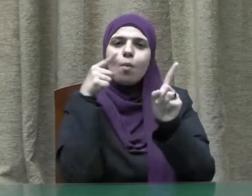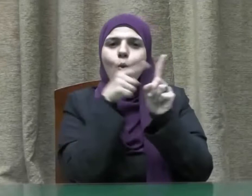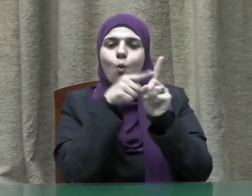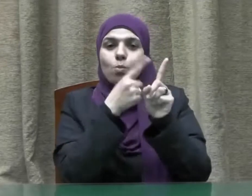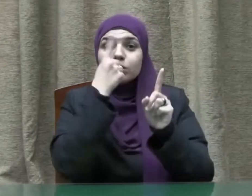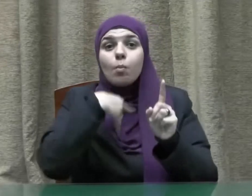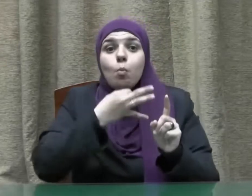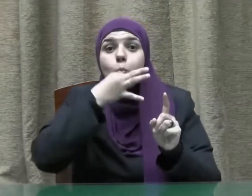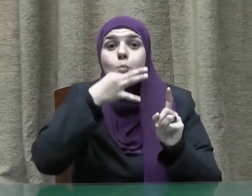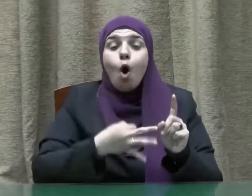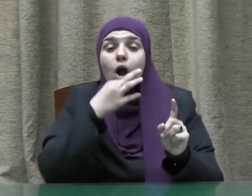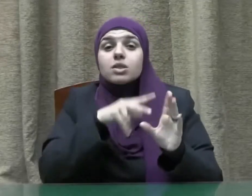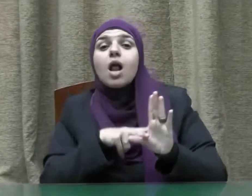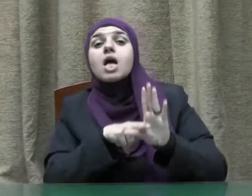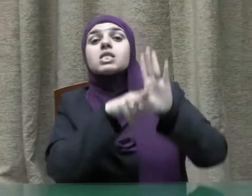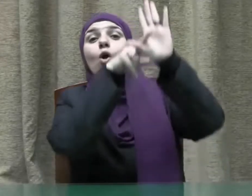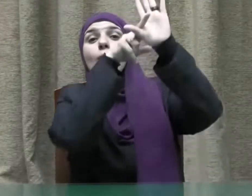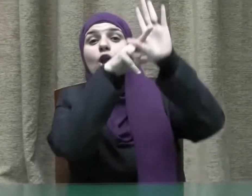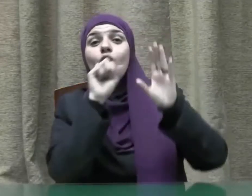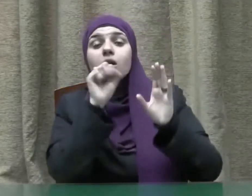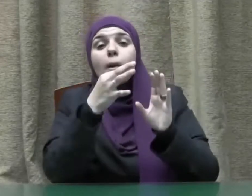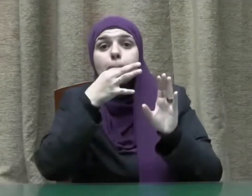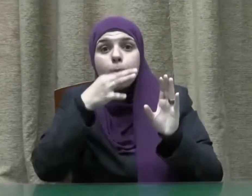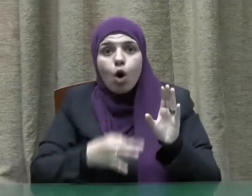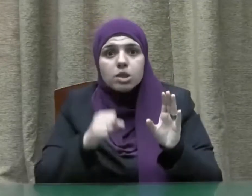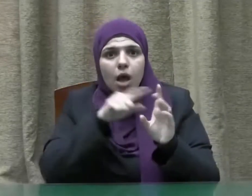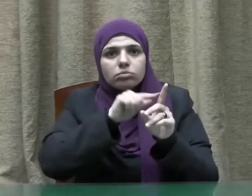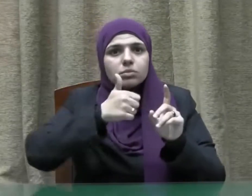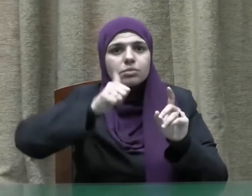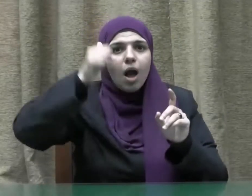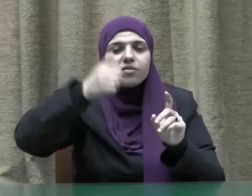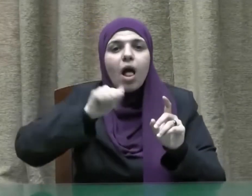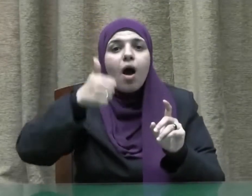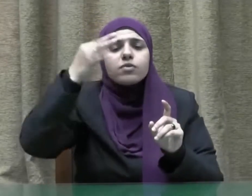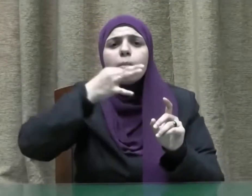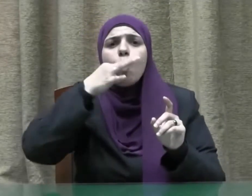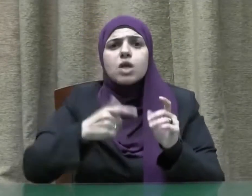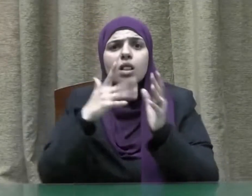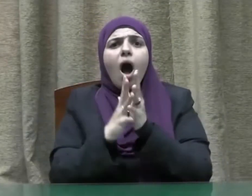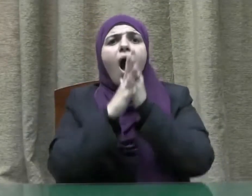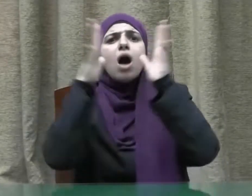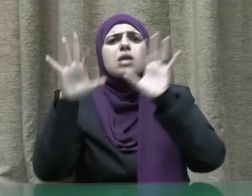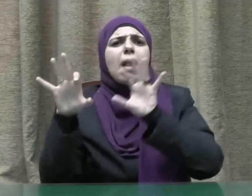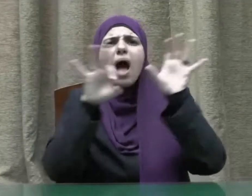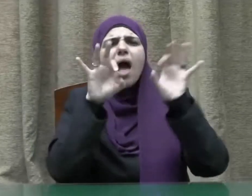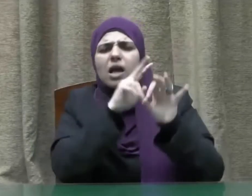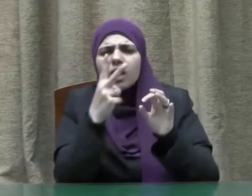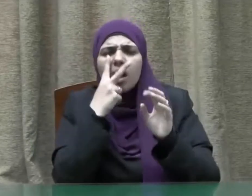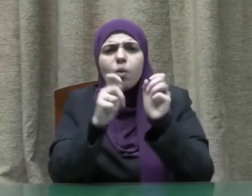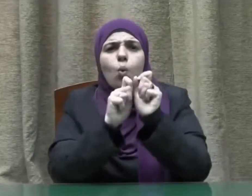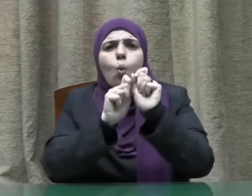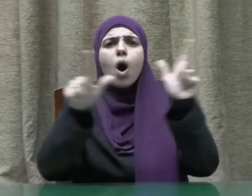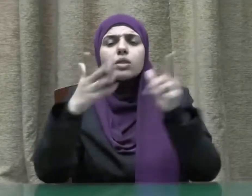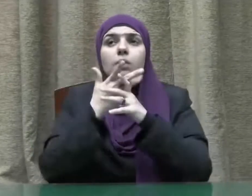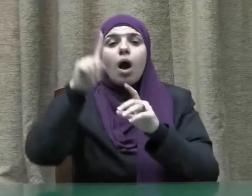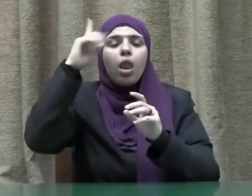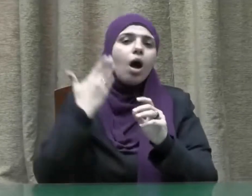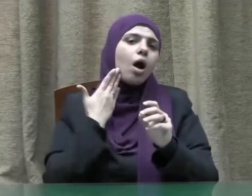إن معجزة الإسراء والمعراج من أجل المعجزات وأعظم الآيات التي كرم بها